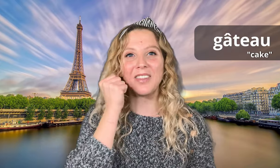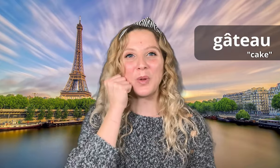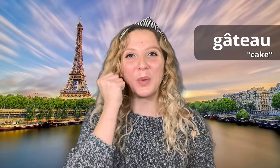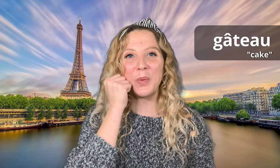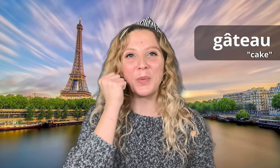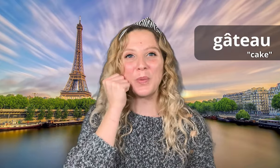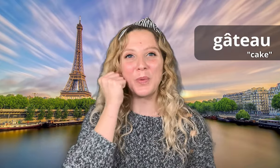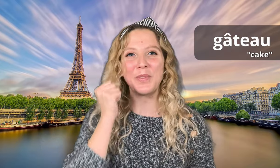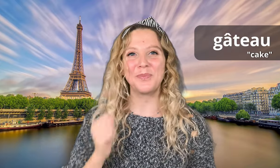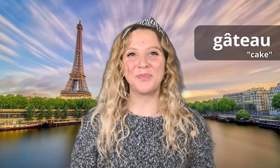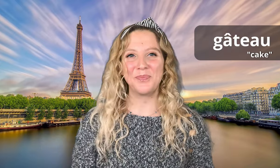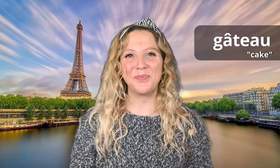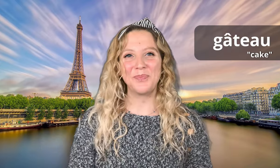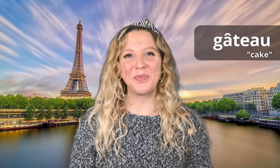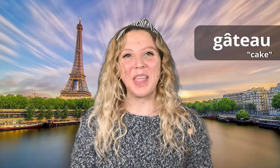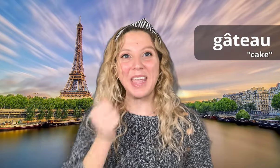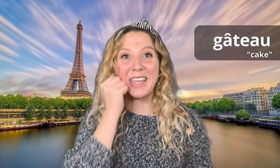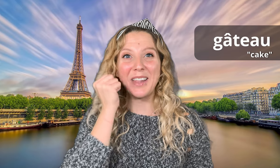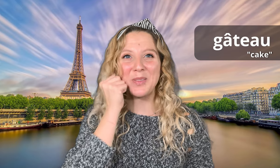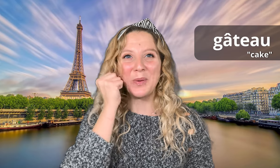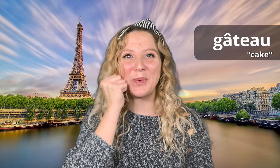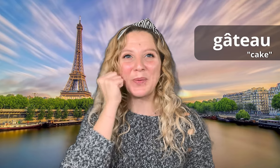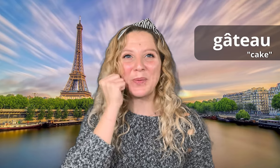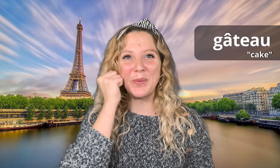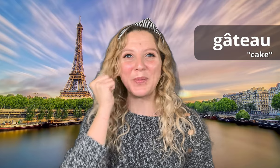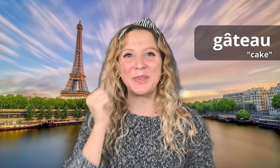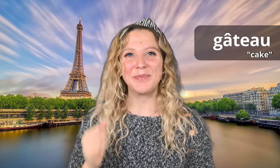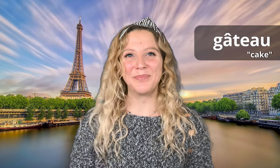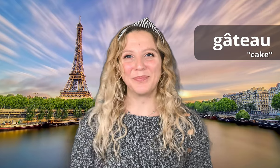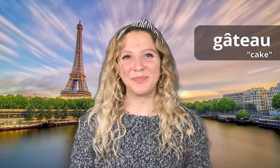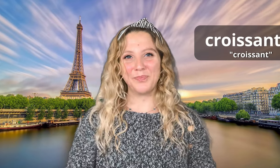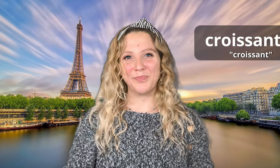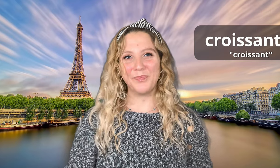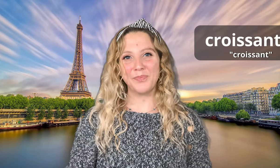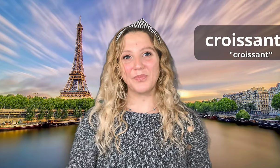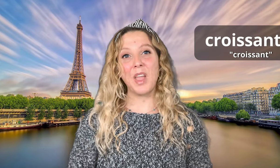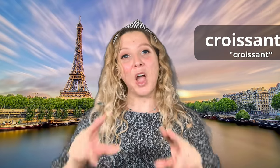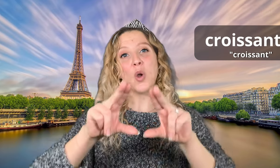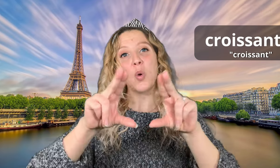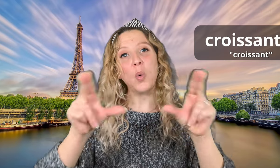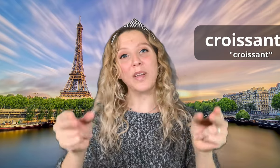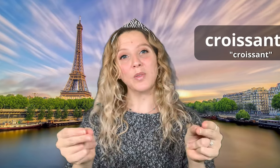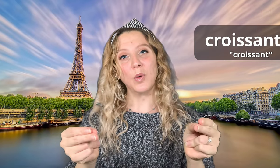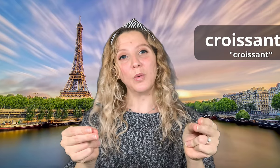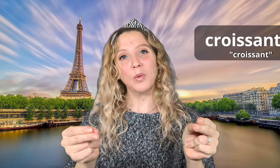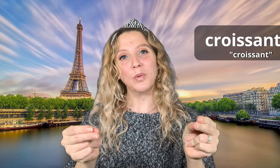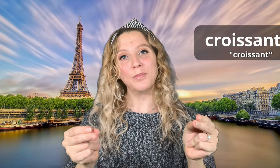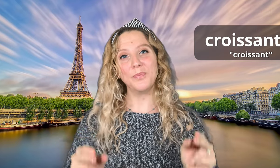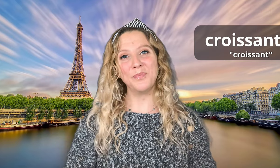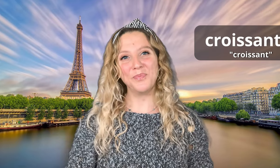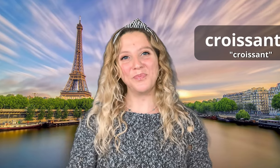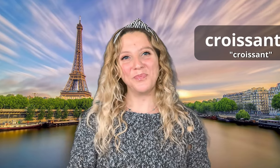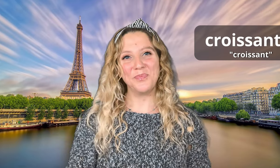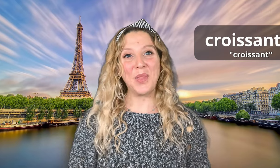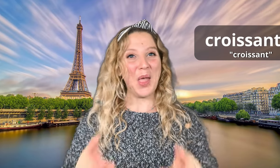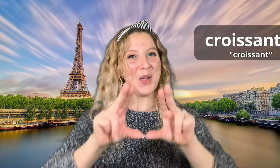Gâteau Gâteau Croissant Croissant